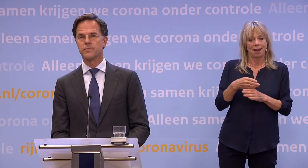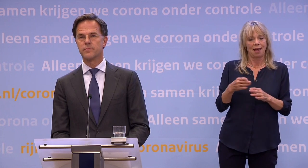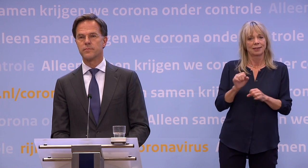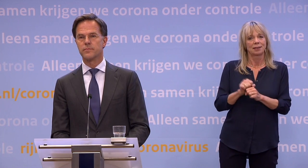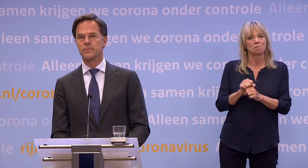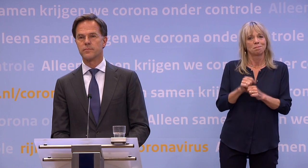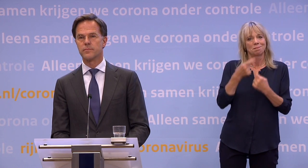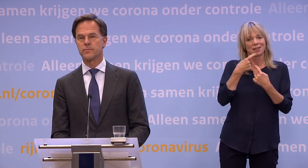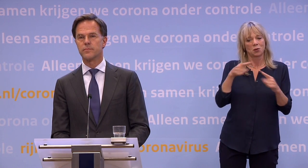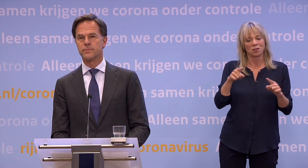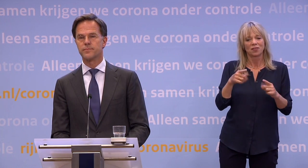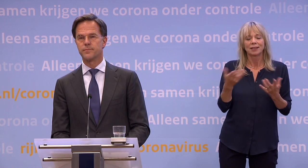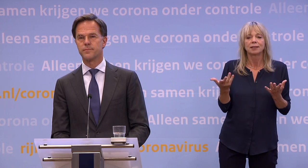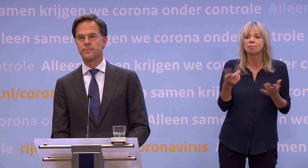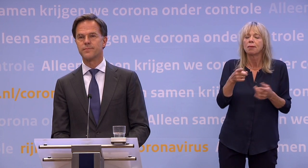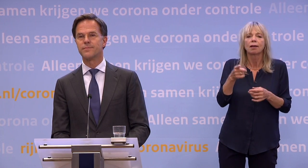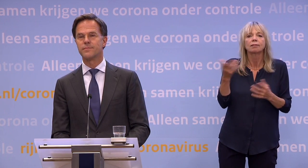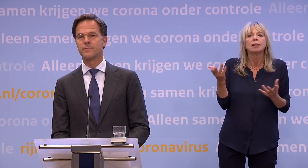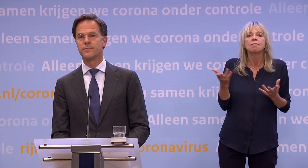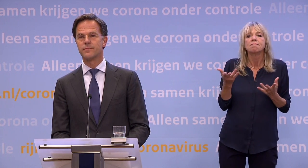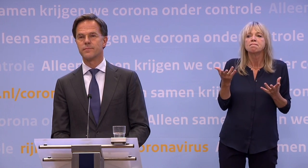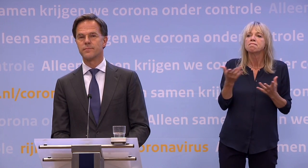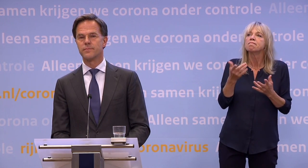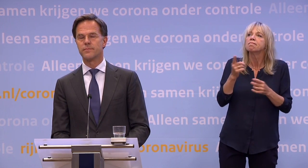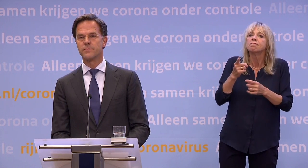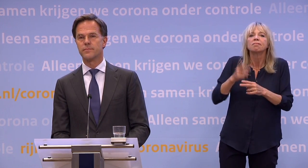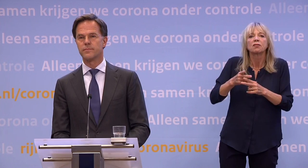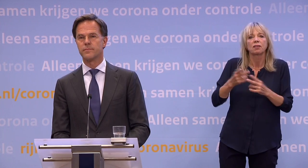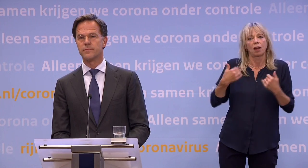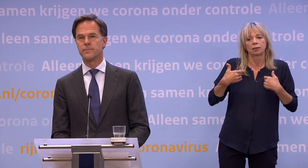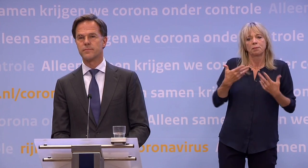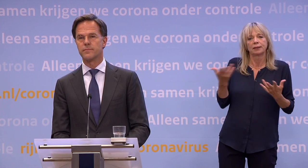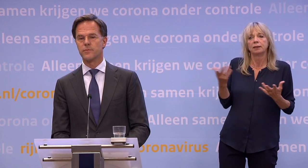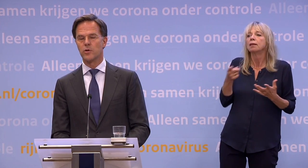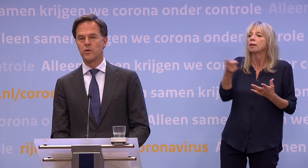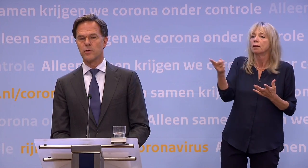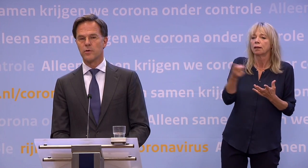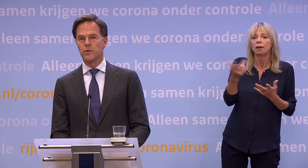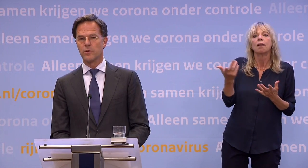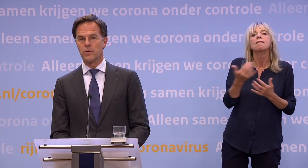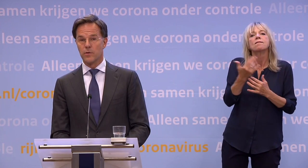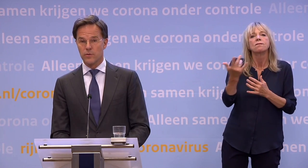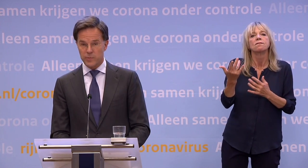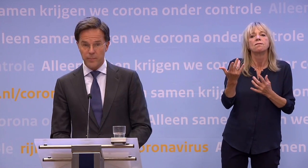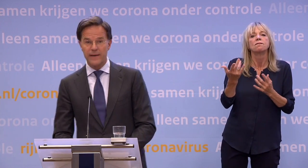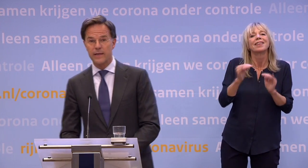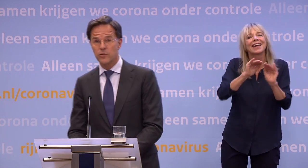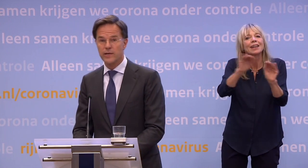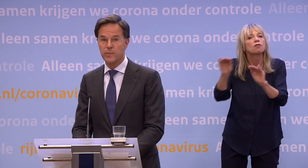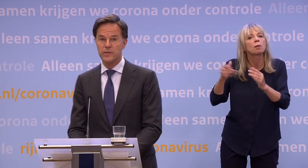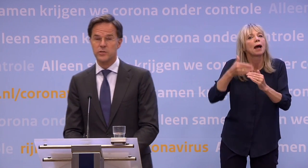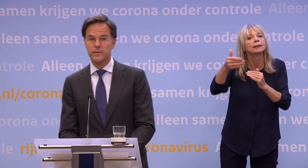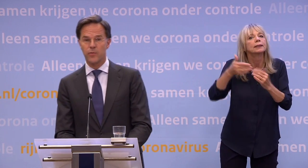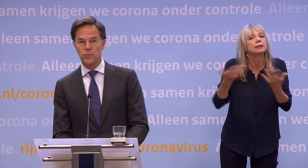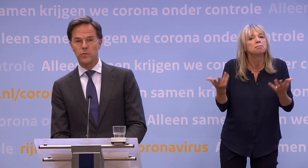ziet het de komende tijd eruit? Wanneer trekken jullie weer aan de rem, mocht het fout gaan? Hoe worden mensen geïnformeerd hierover? Er zijn een paar dingen